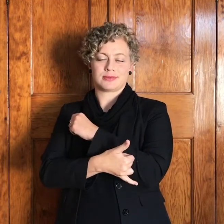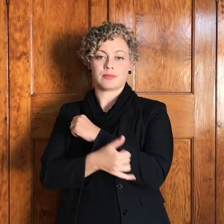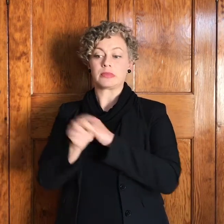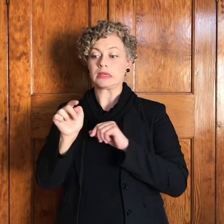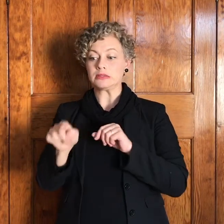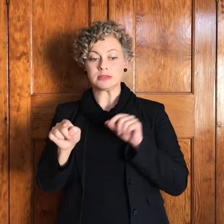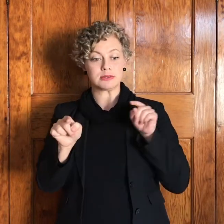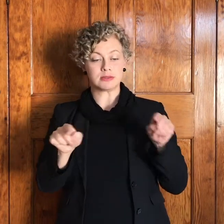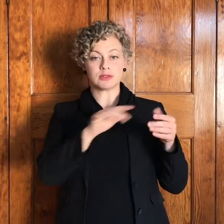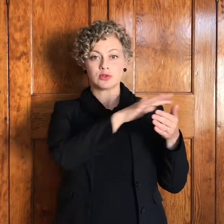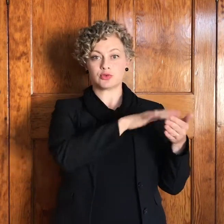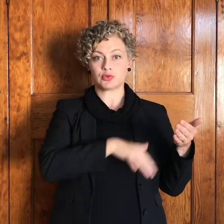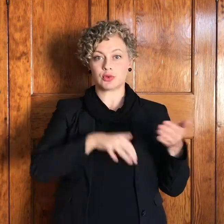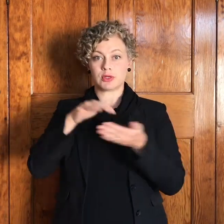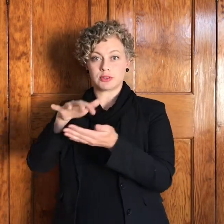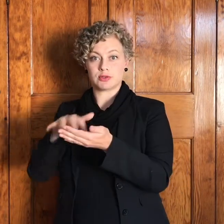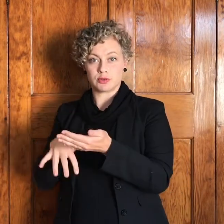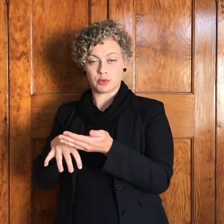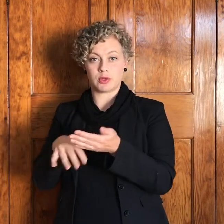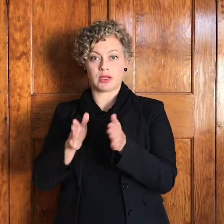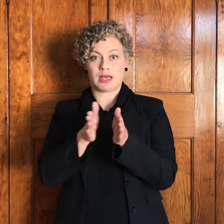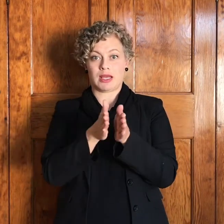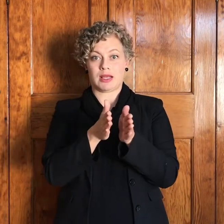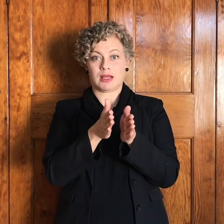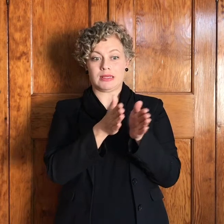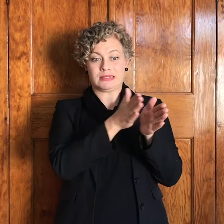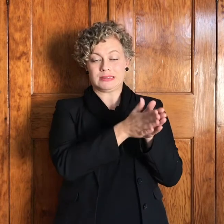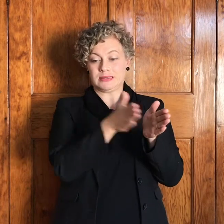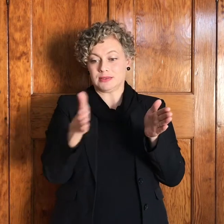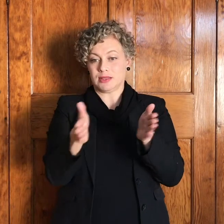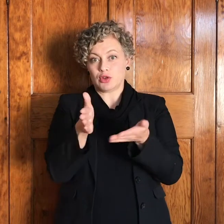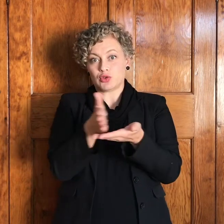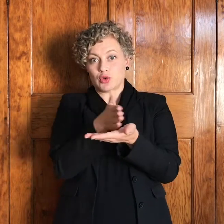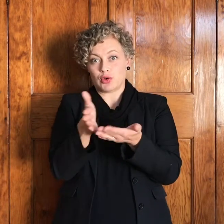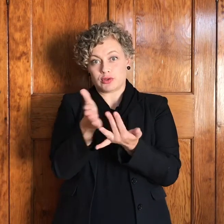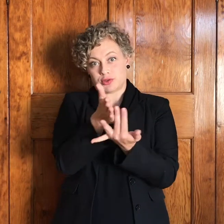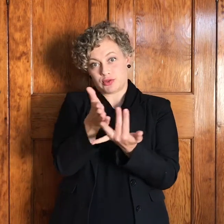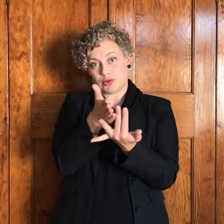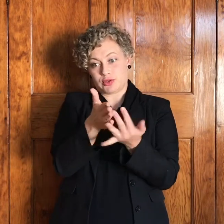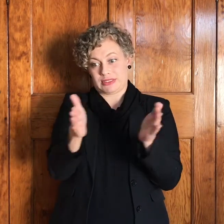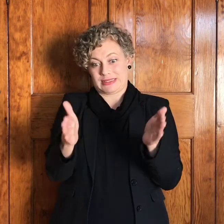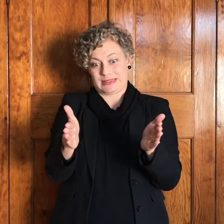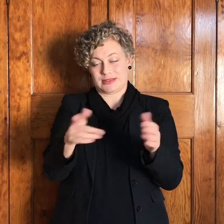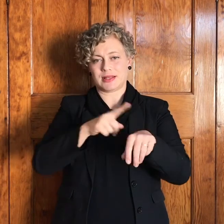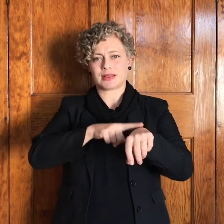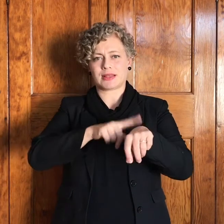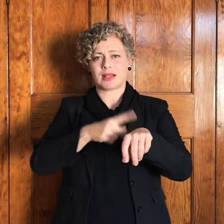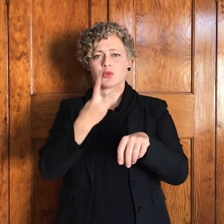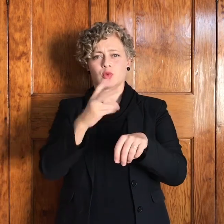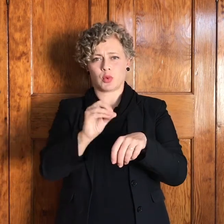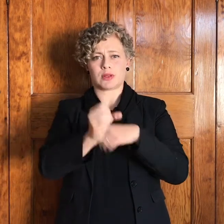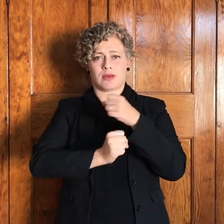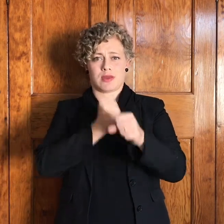jaar uit mekaar gelee. En toch denk ek, mens, moet hulle langs mekaar sit al is hulle so